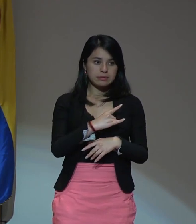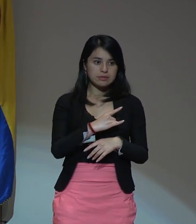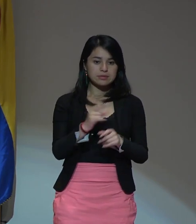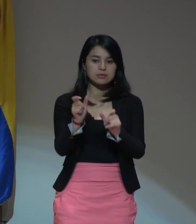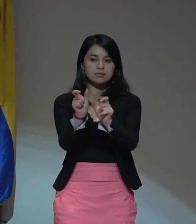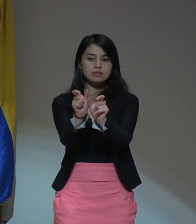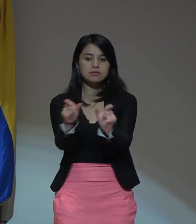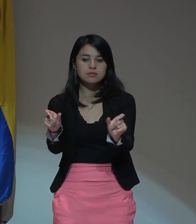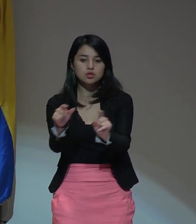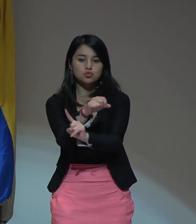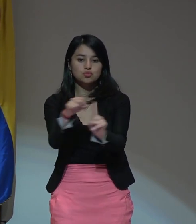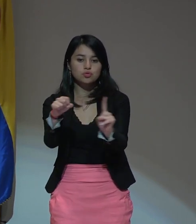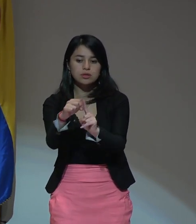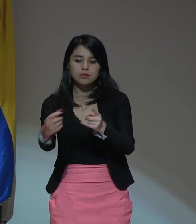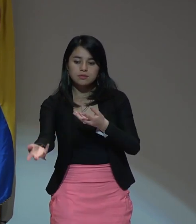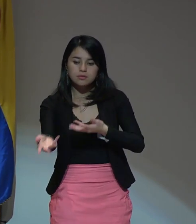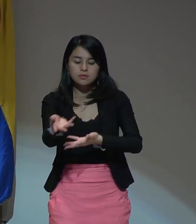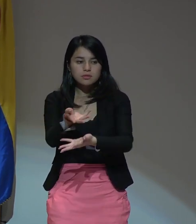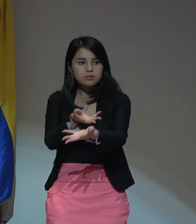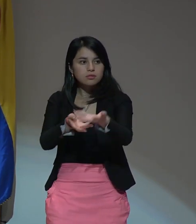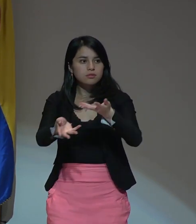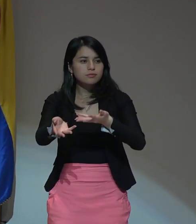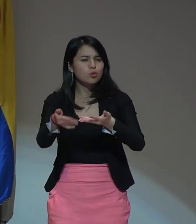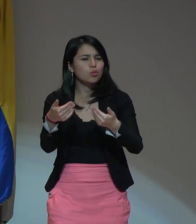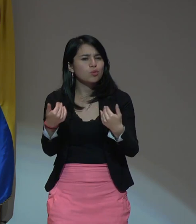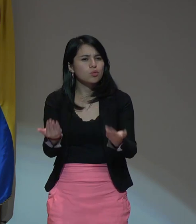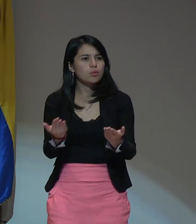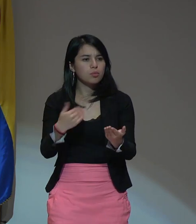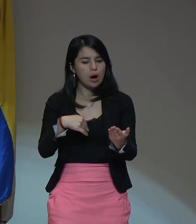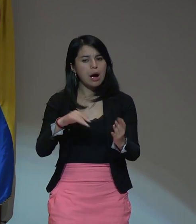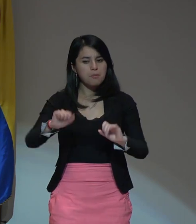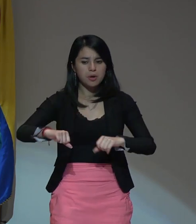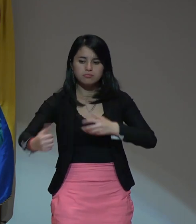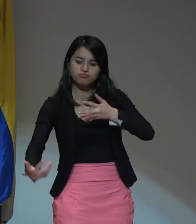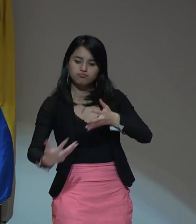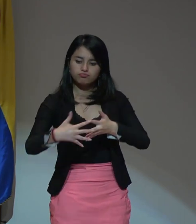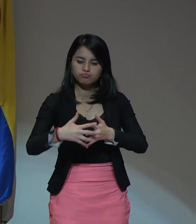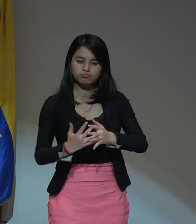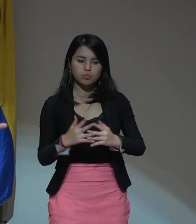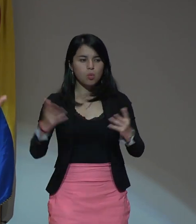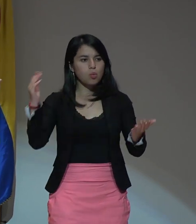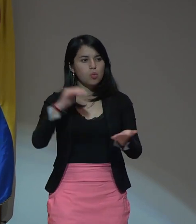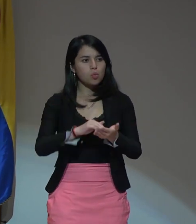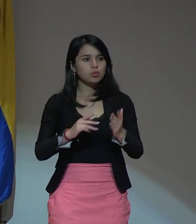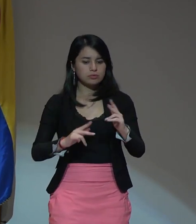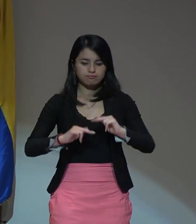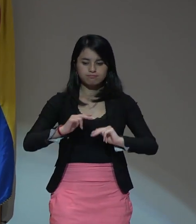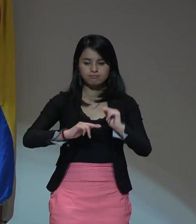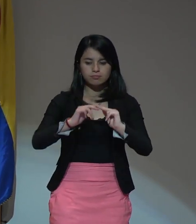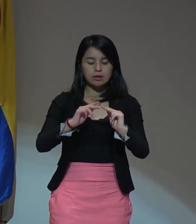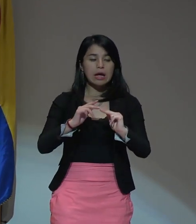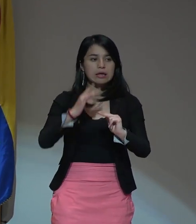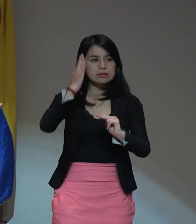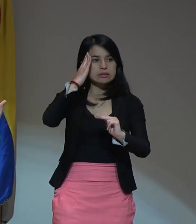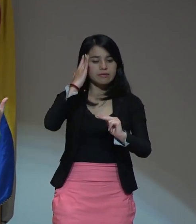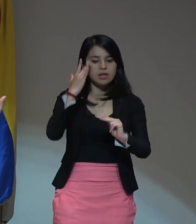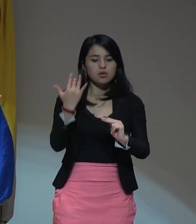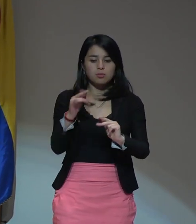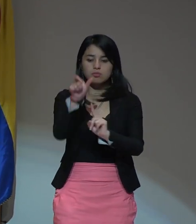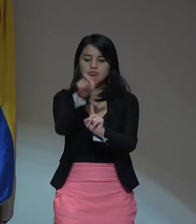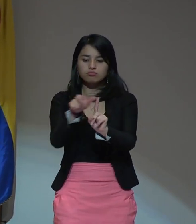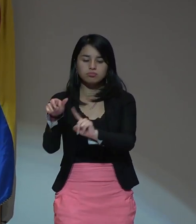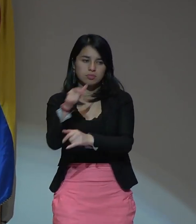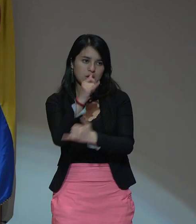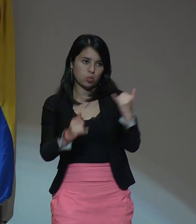y la sociedad también puede rehacerse desde lo que es mi último